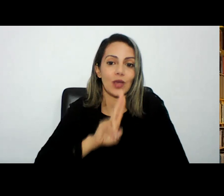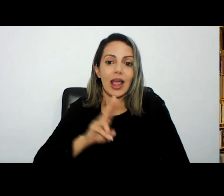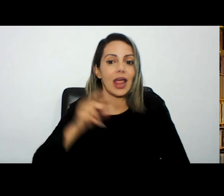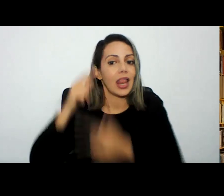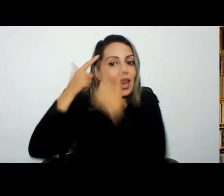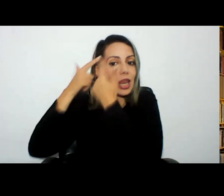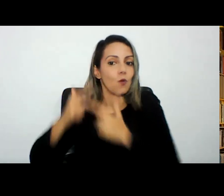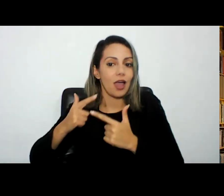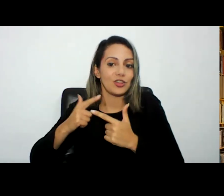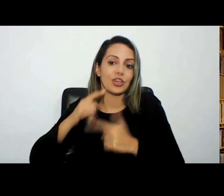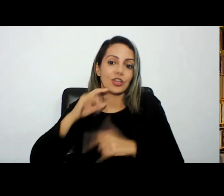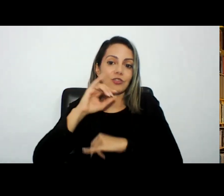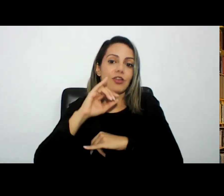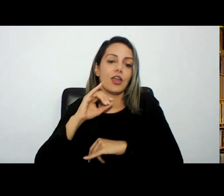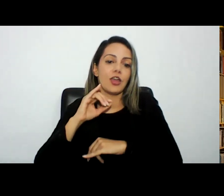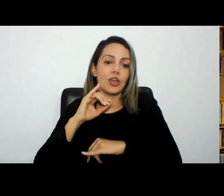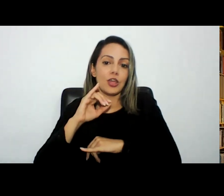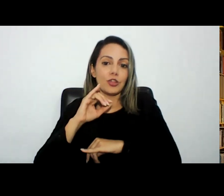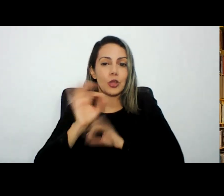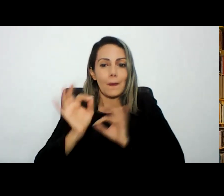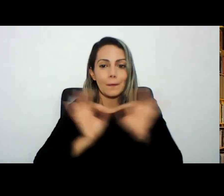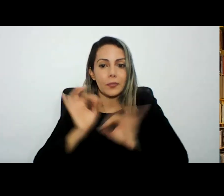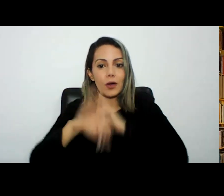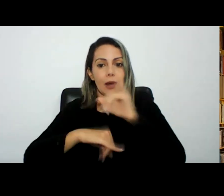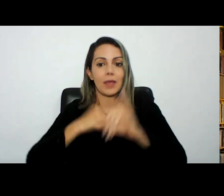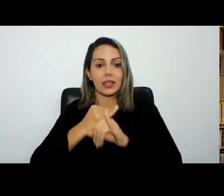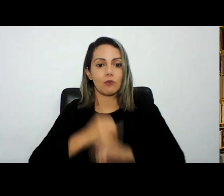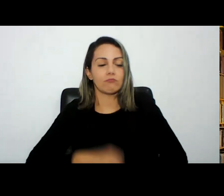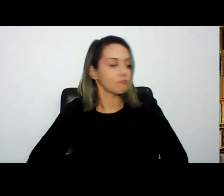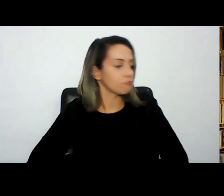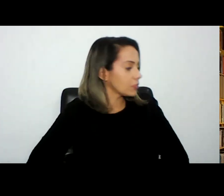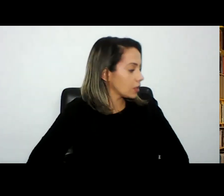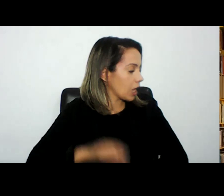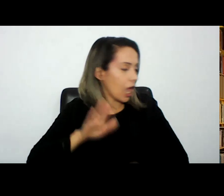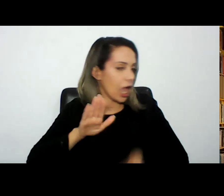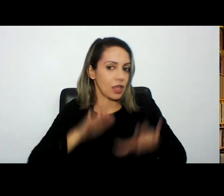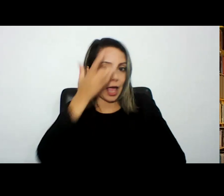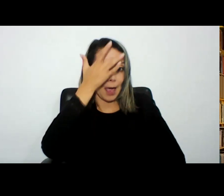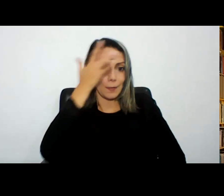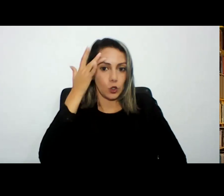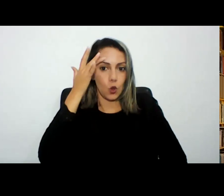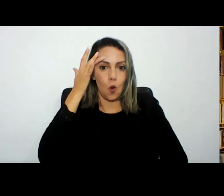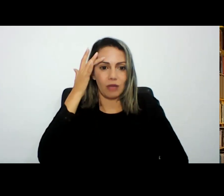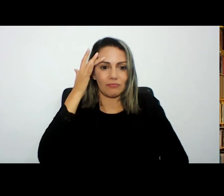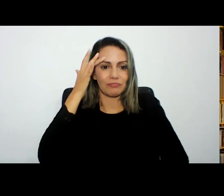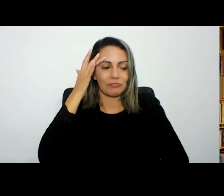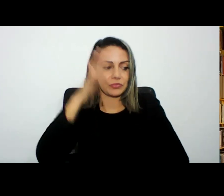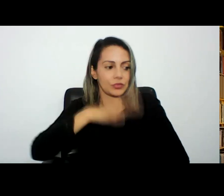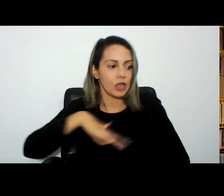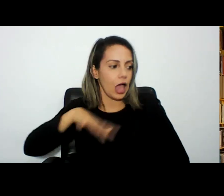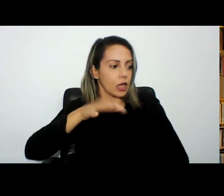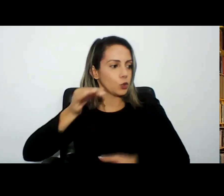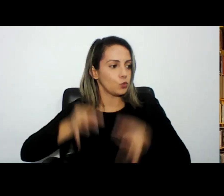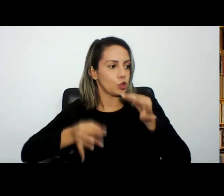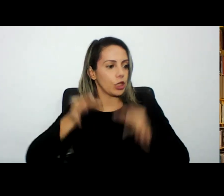e só de falar isso muitas vezes alguém ligado do mundo do direito vai falar assim olha essa é uma realidade que não é do direito eu